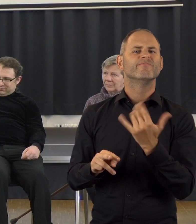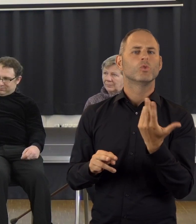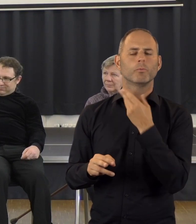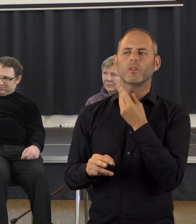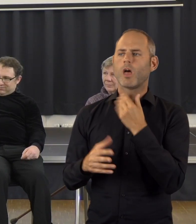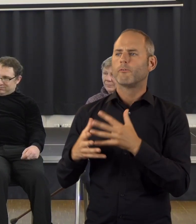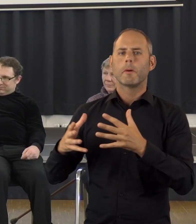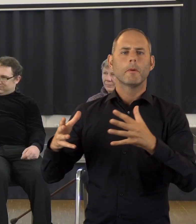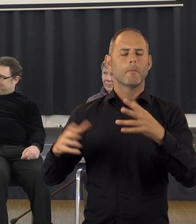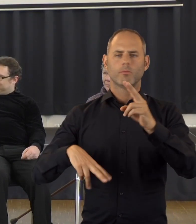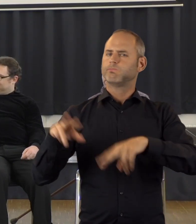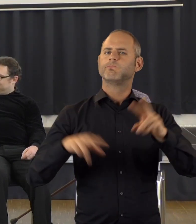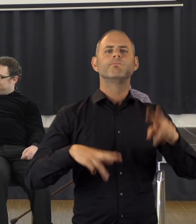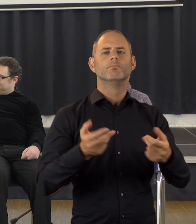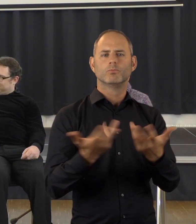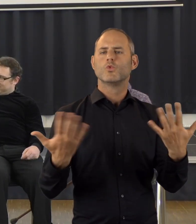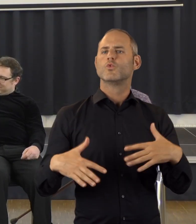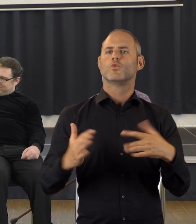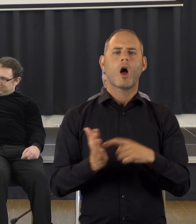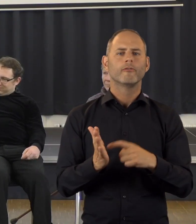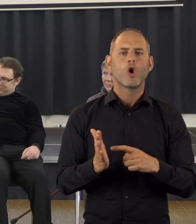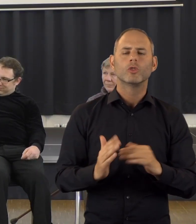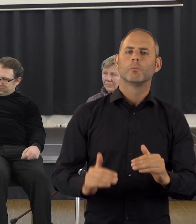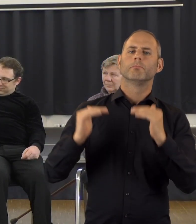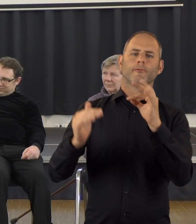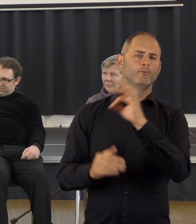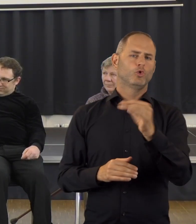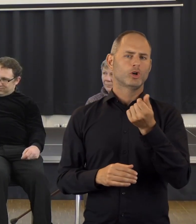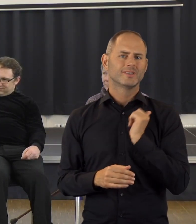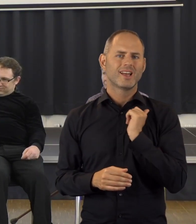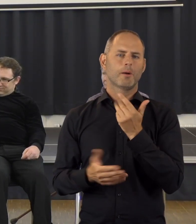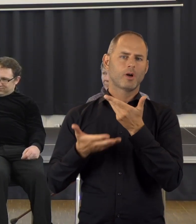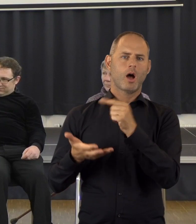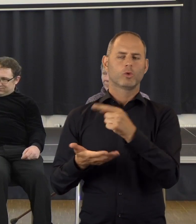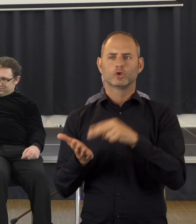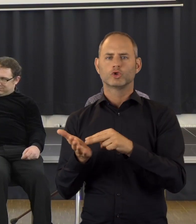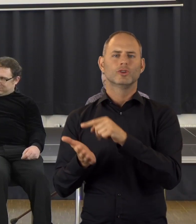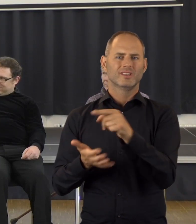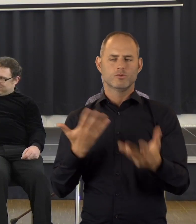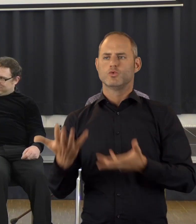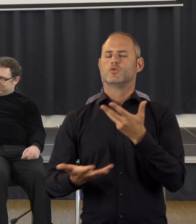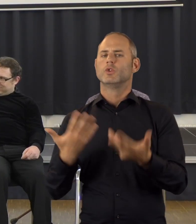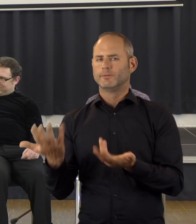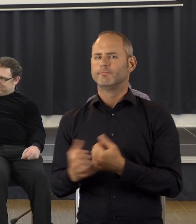vielfältig die Bedarfslagen sind, womit auch hohe Anforderungen an die zuständigen Beraterinnen und Berater bei den Kostenträgern verbunden sind.